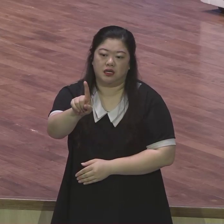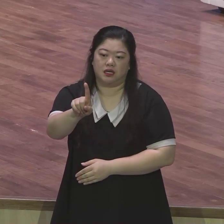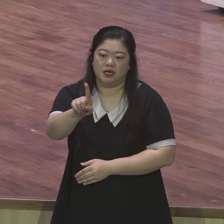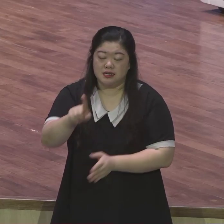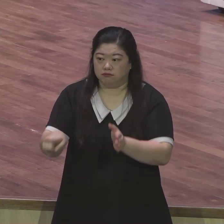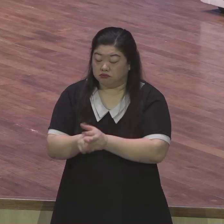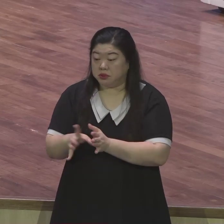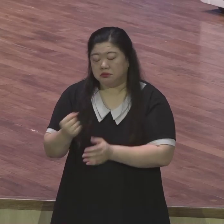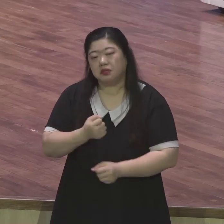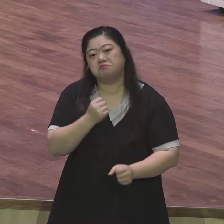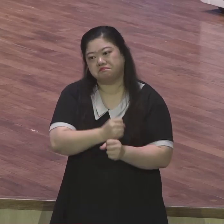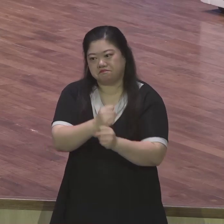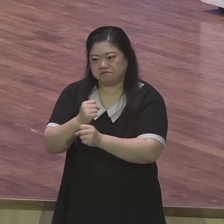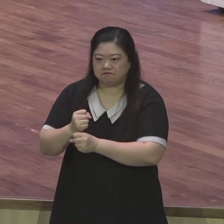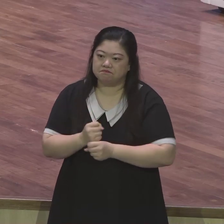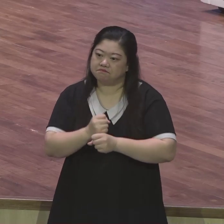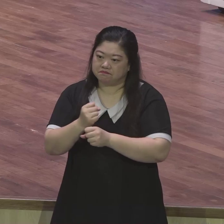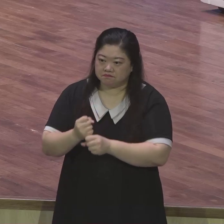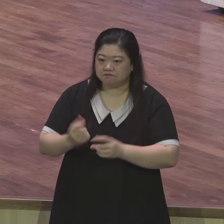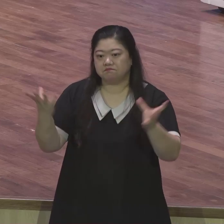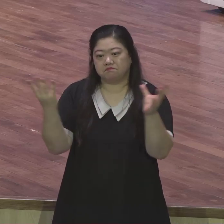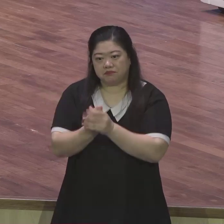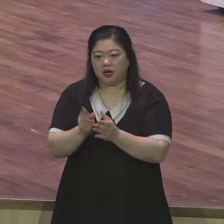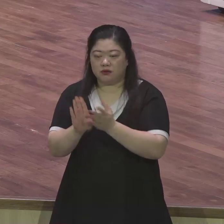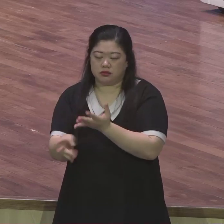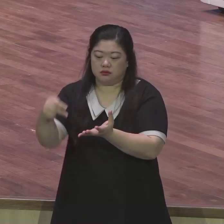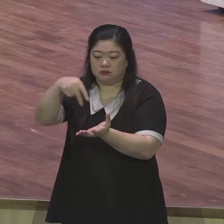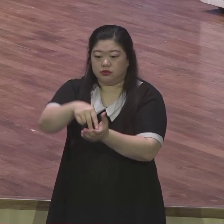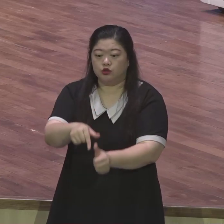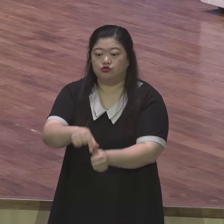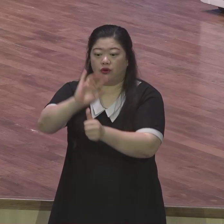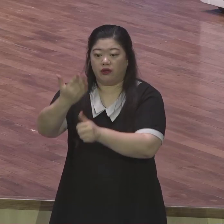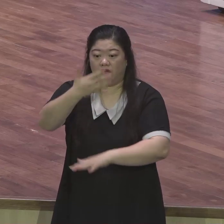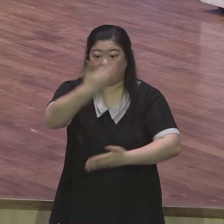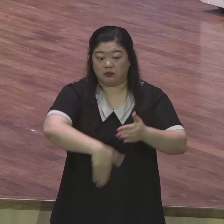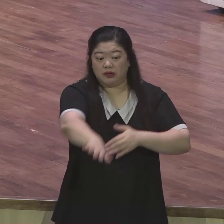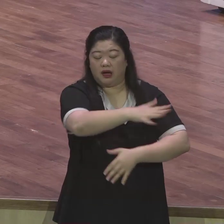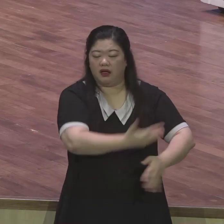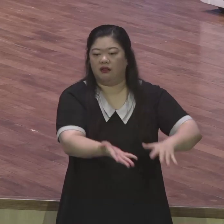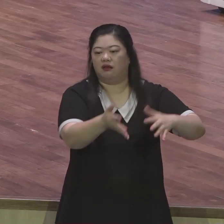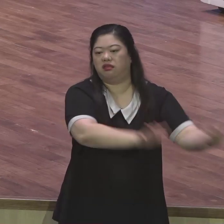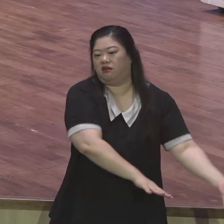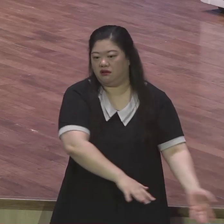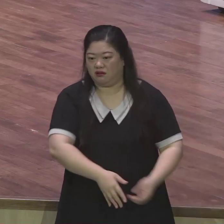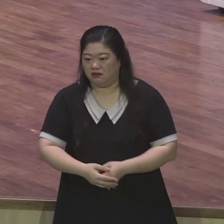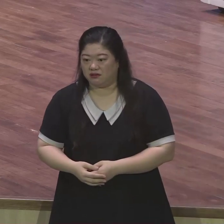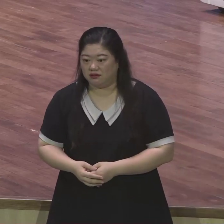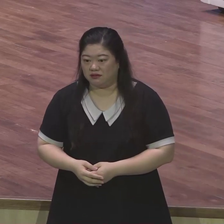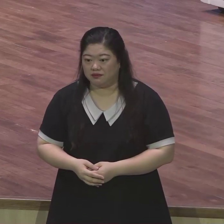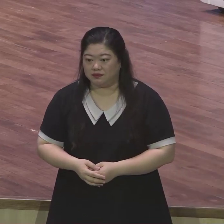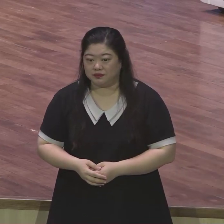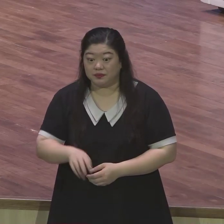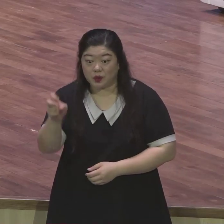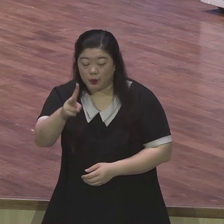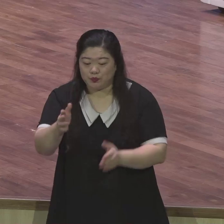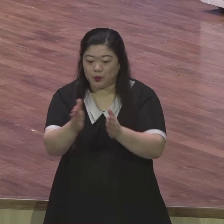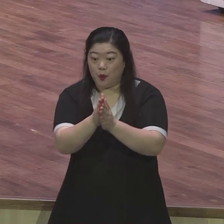가지고 있었습니다 출국기 12장 12절 14절에 모세에게 하나님이 6월절 어린 양의 피를 바르라고